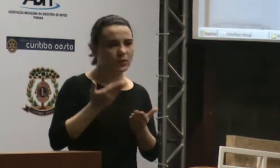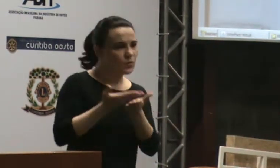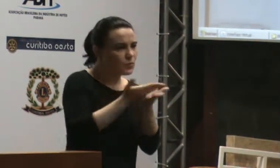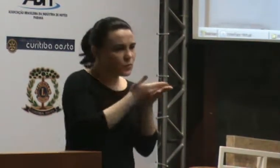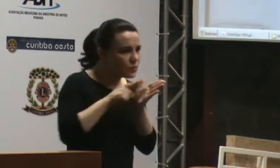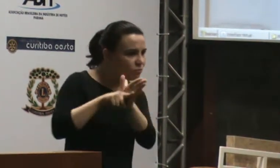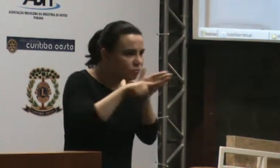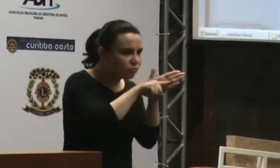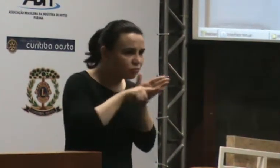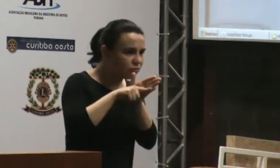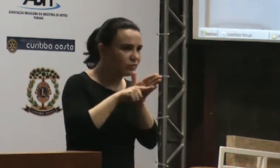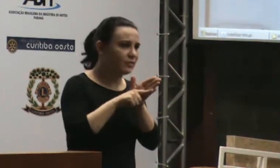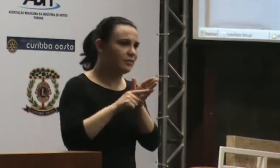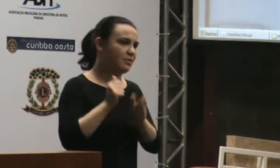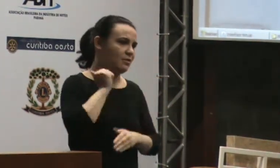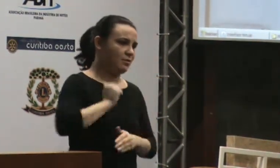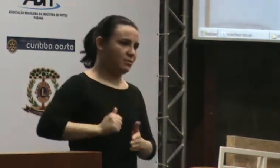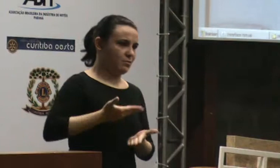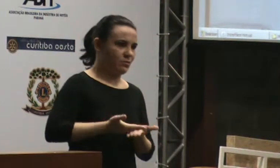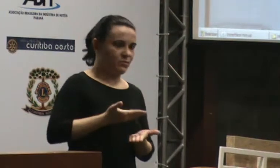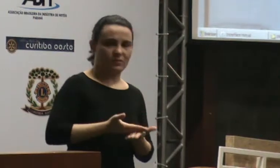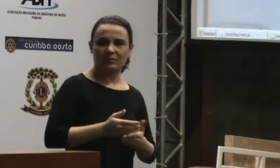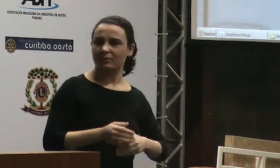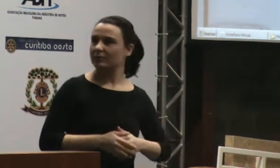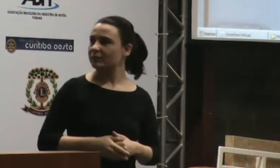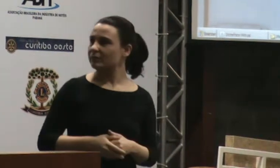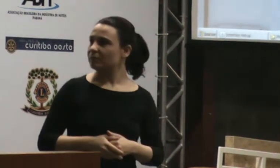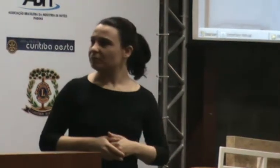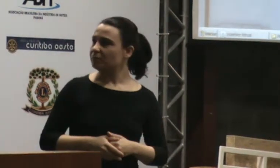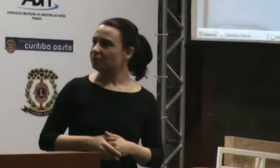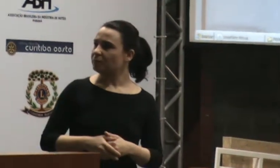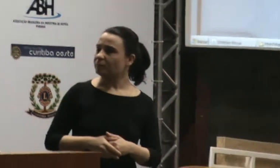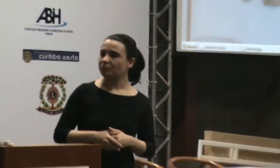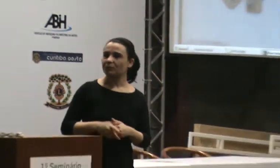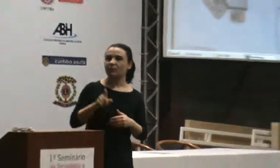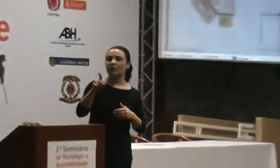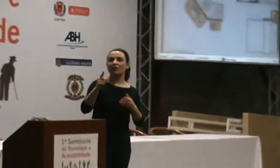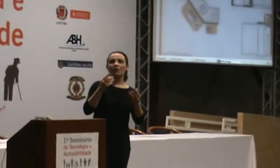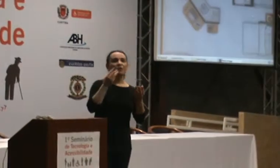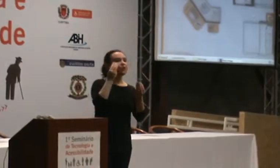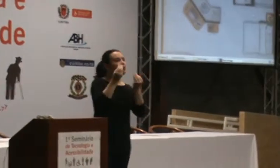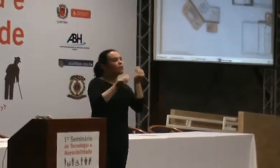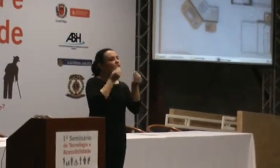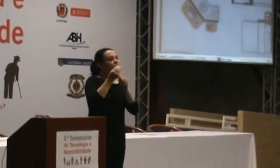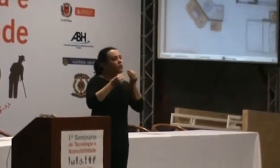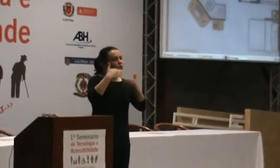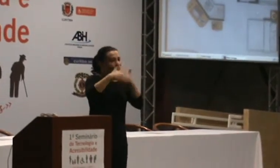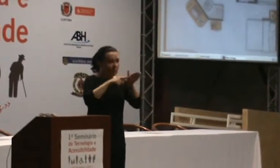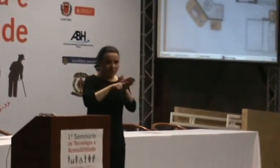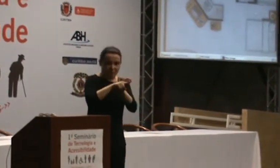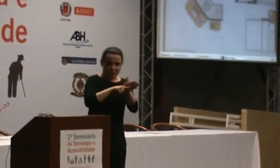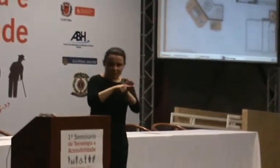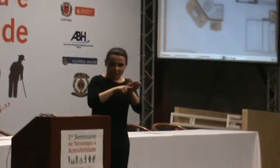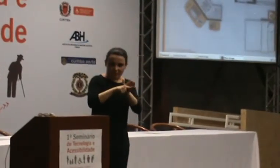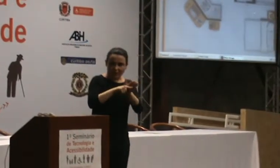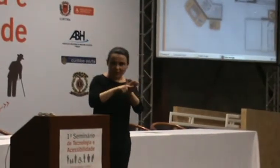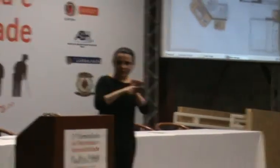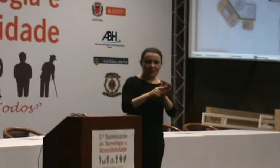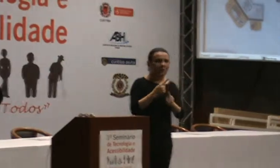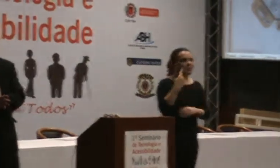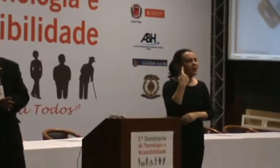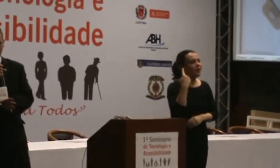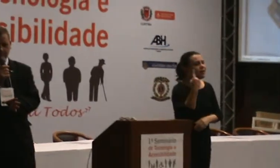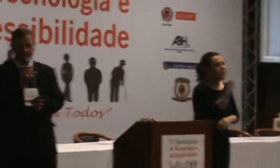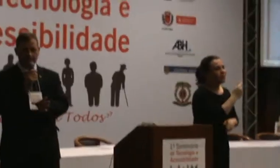Então, o senhor Jornal está falando da questão de como desenvolver a pesquisa, porque, na verdade, a gente sabe que cada